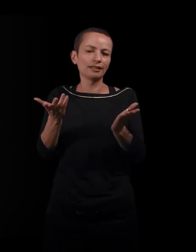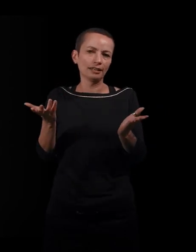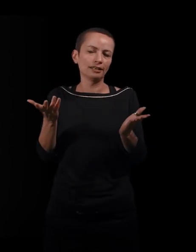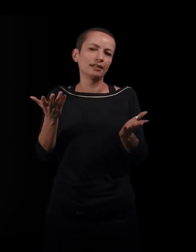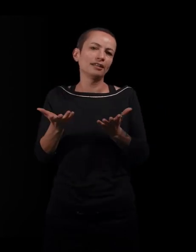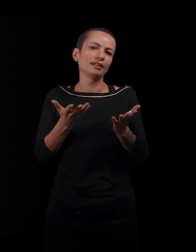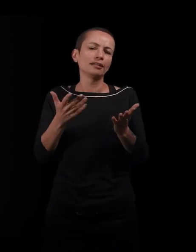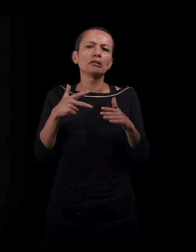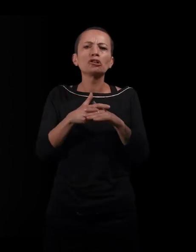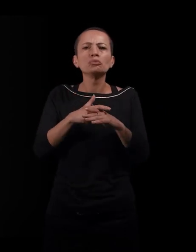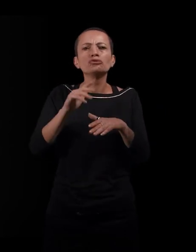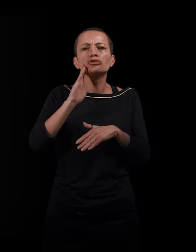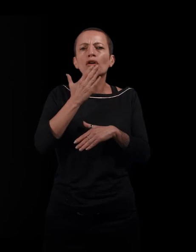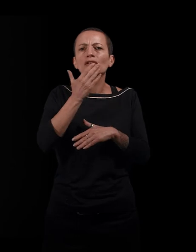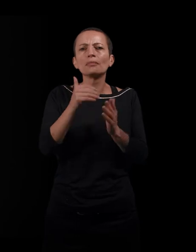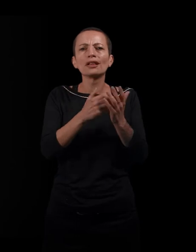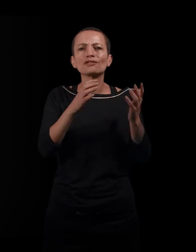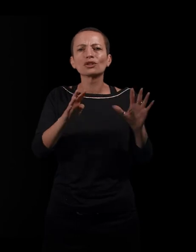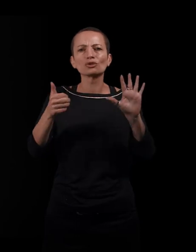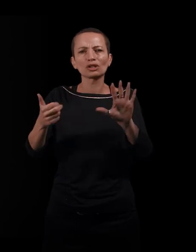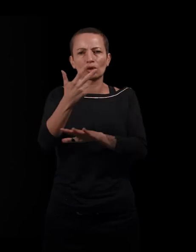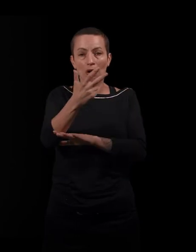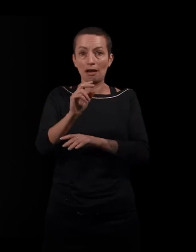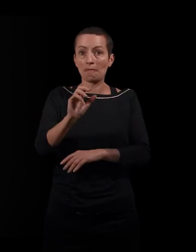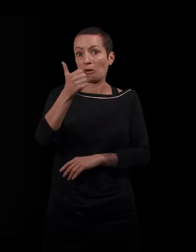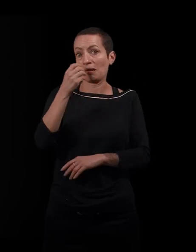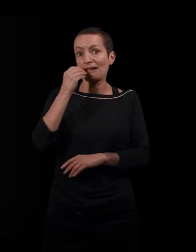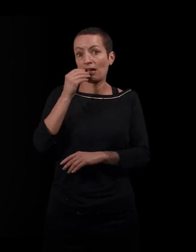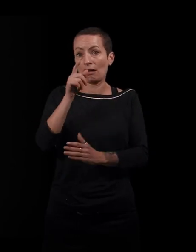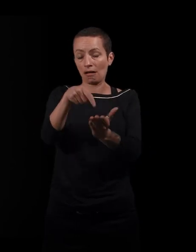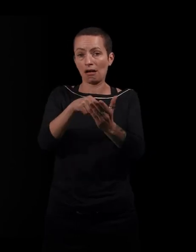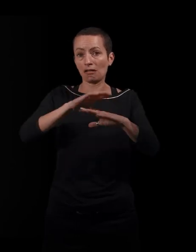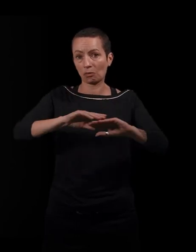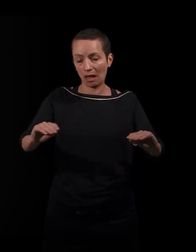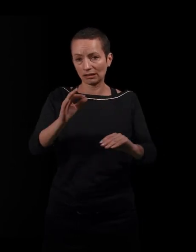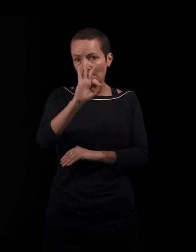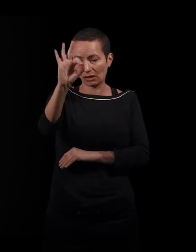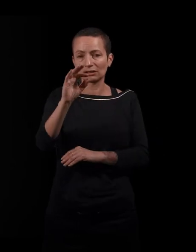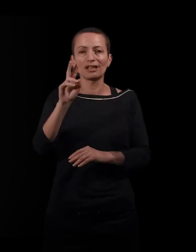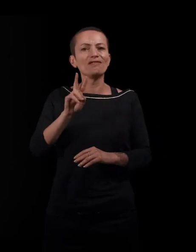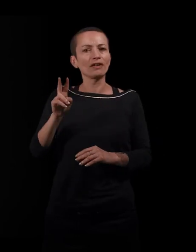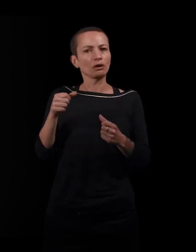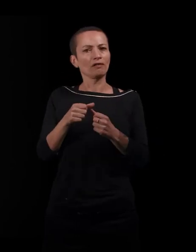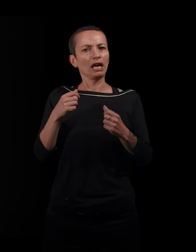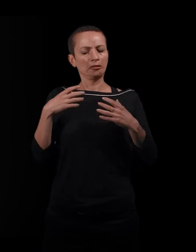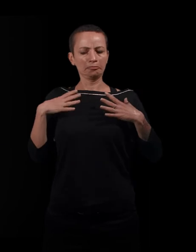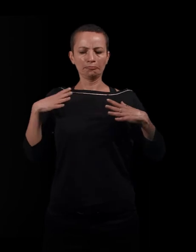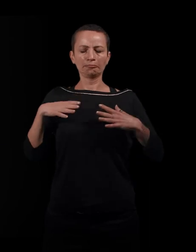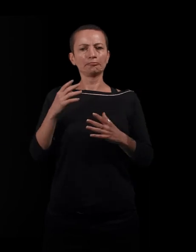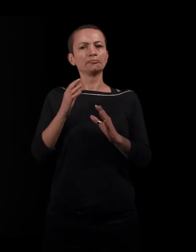janvier 1963. C'est leur premier hiver en France. Viviane a revêtu son tailleur imitation Chanel à motif pied